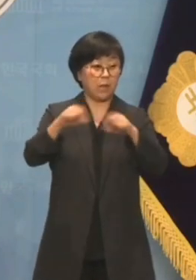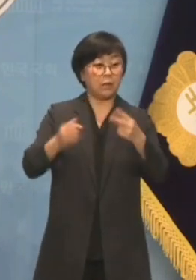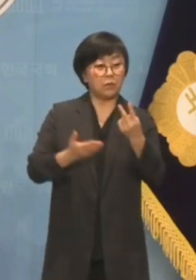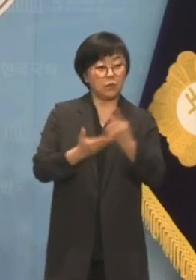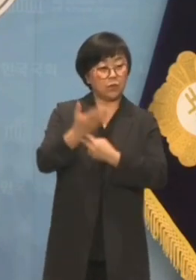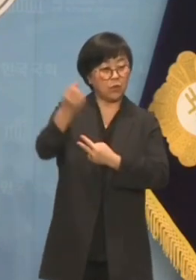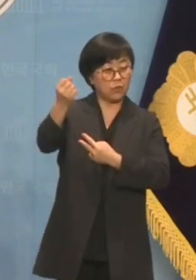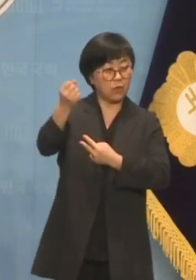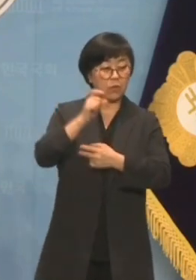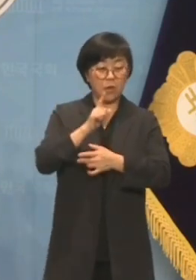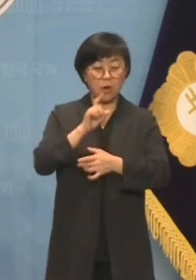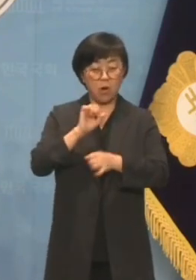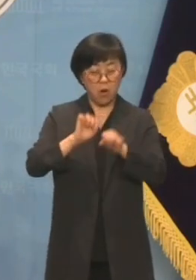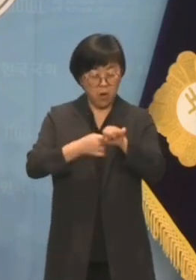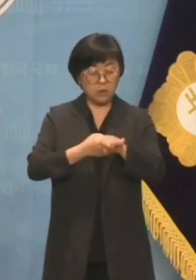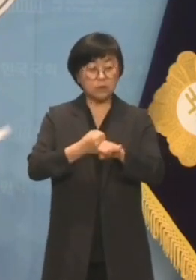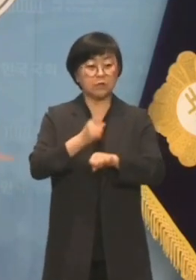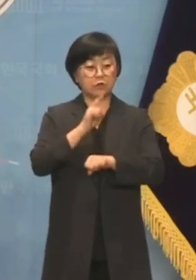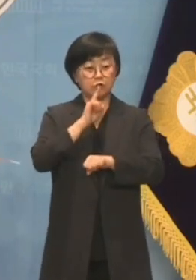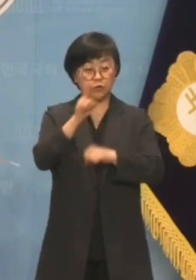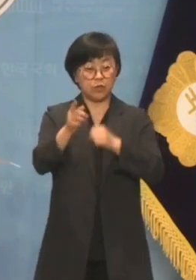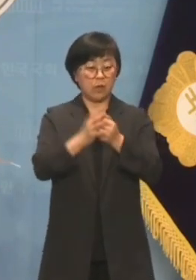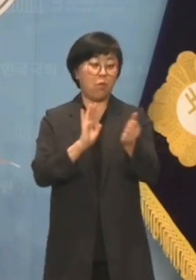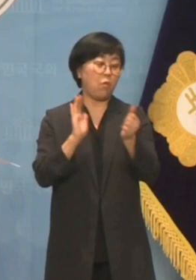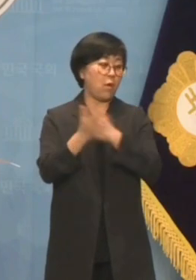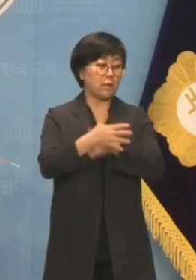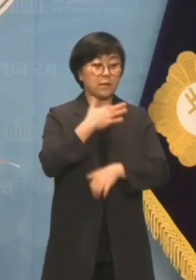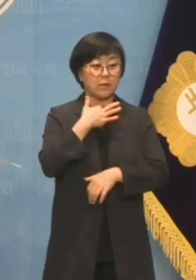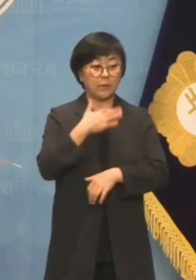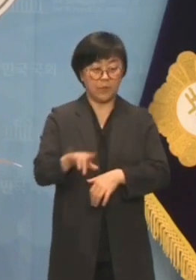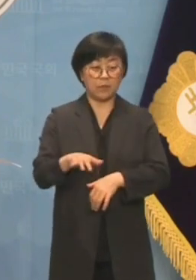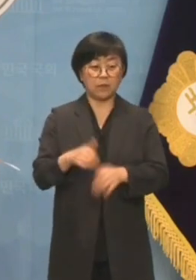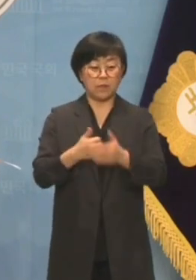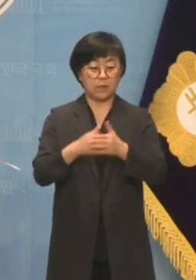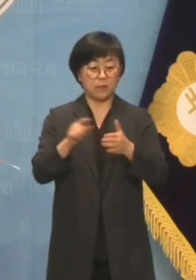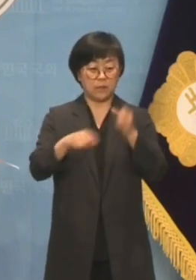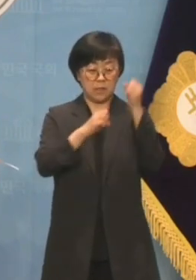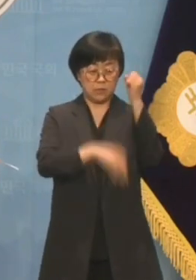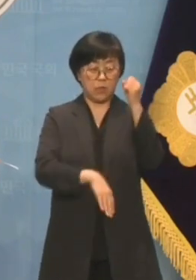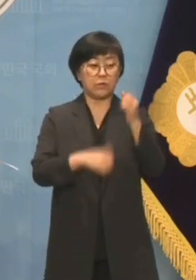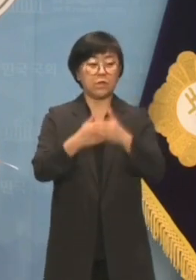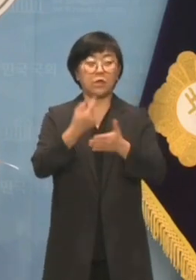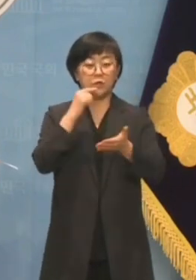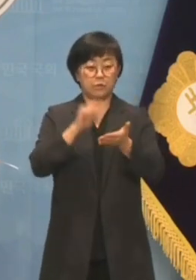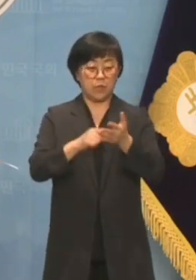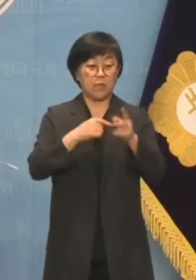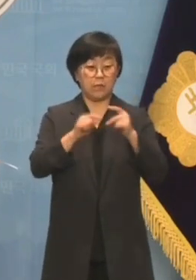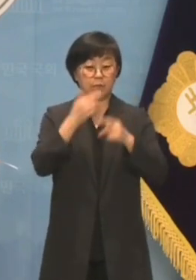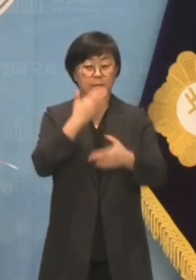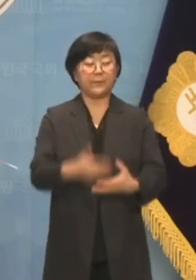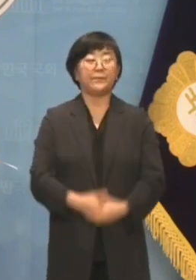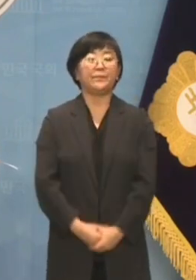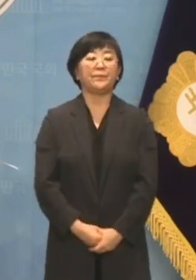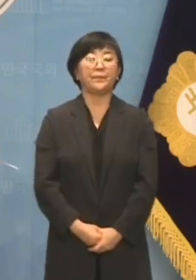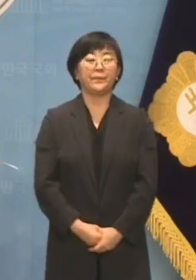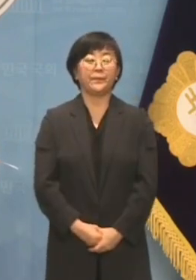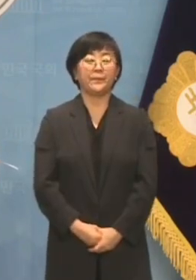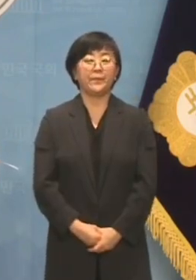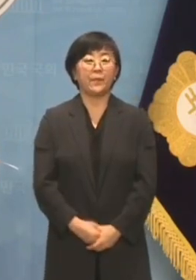독도 영유권 억지 주상을 옹호한 적이 없다는 것을 상식적으로 쉽게 알 수 있을 것입니다.